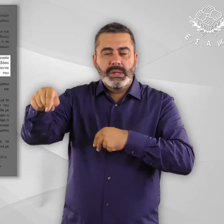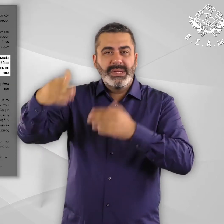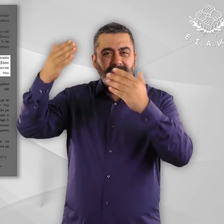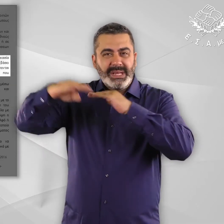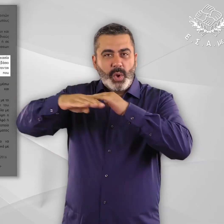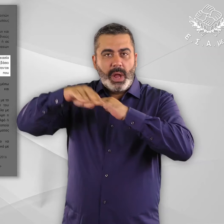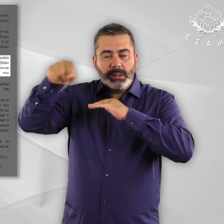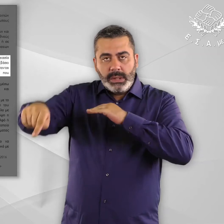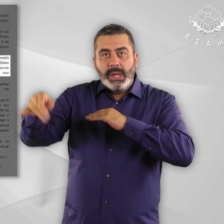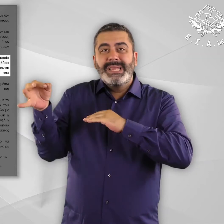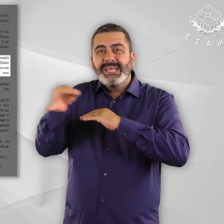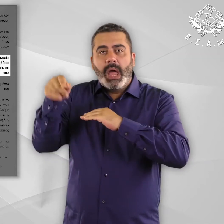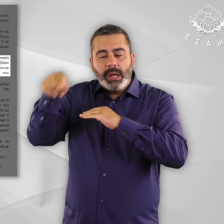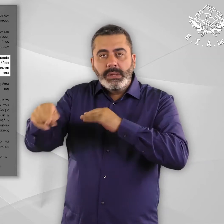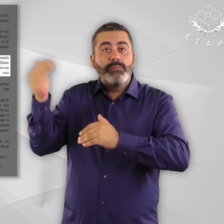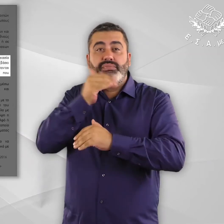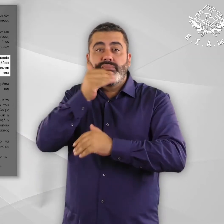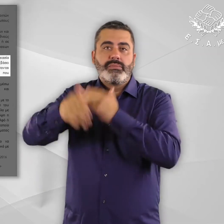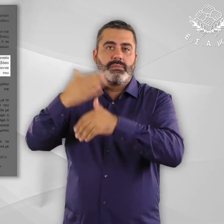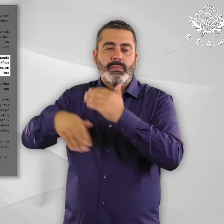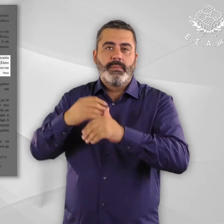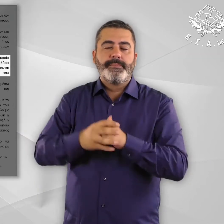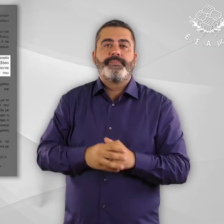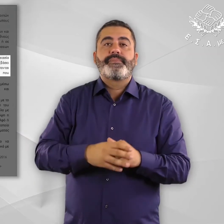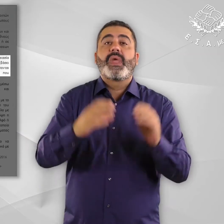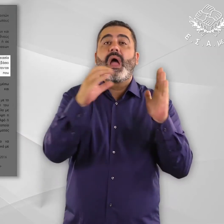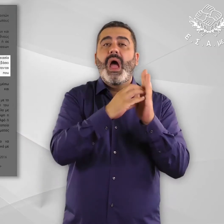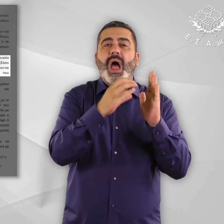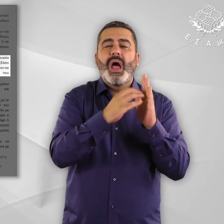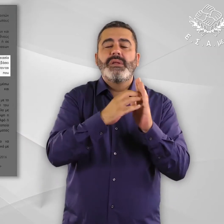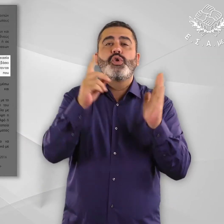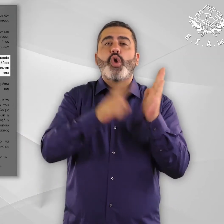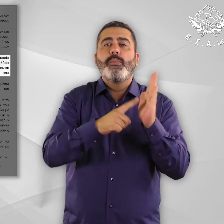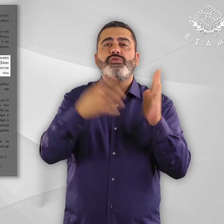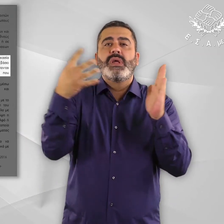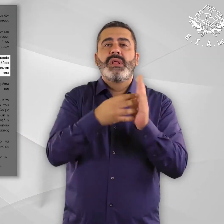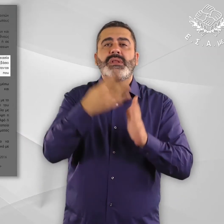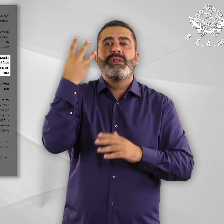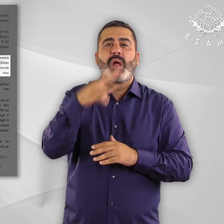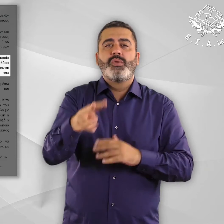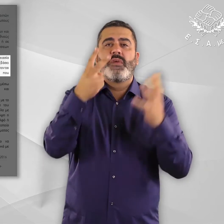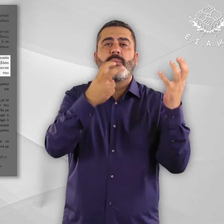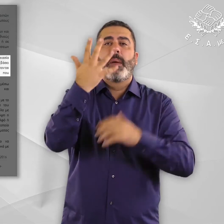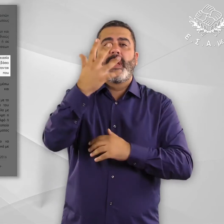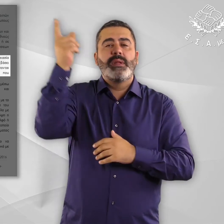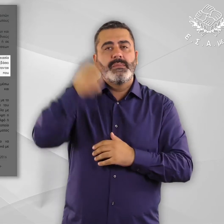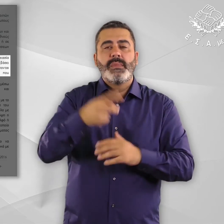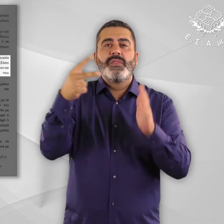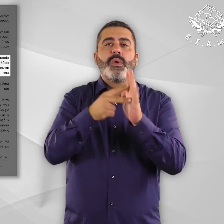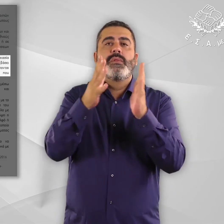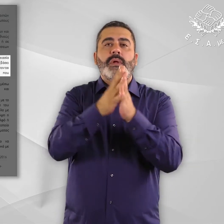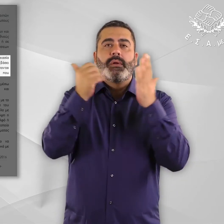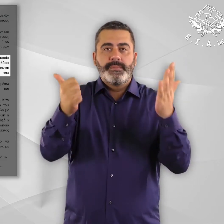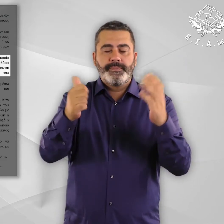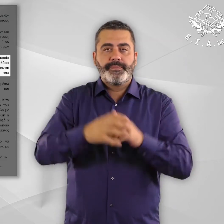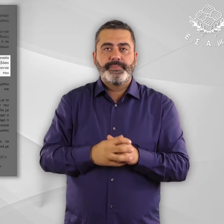νησιών, βάσει του άρθρου 60, παράγραφος 4 του νόμου 4.375.2016,